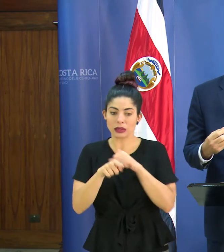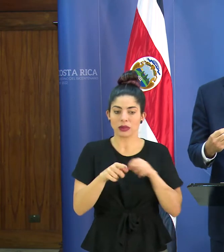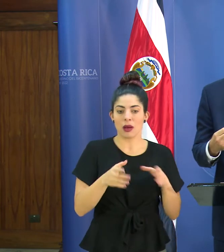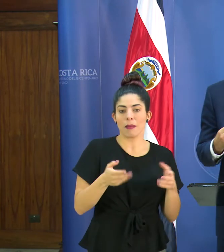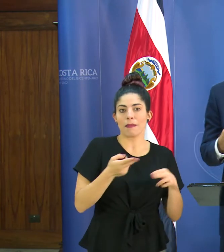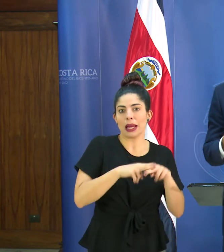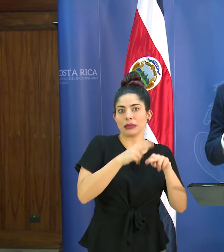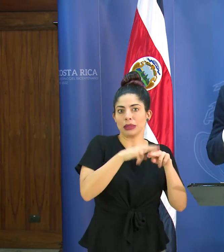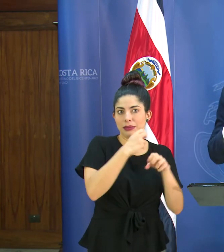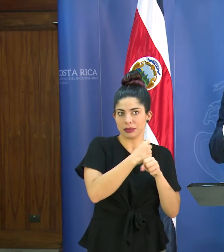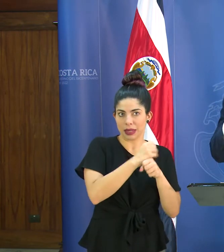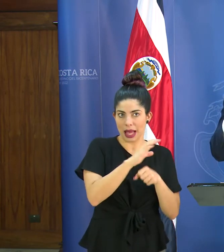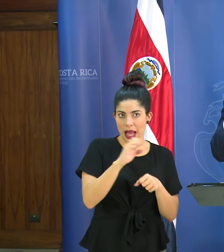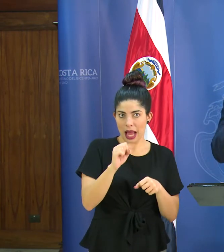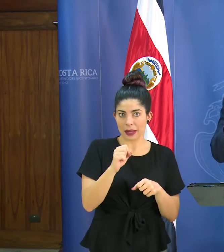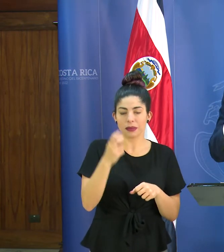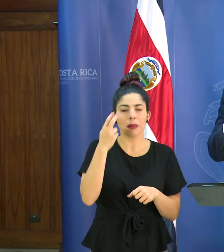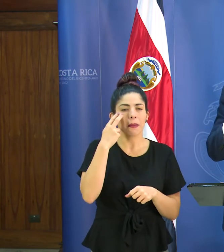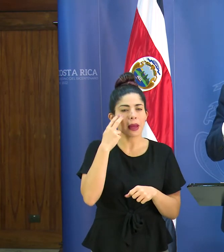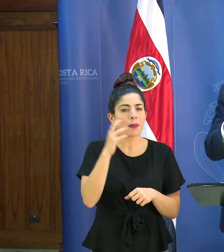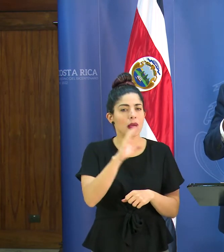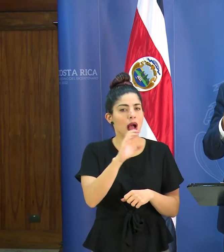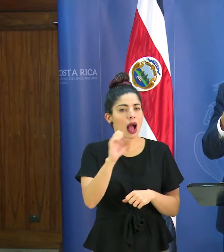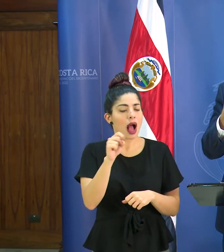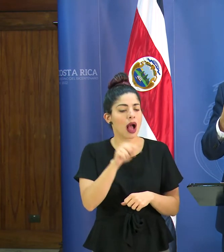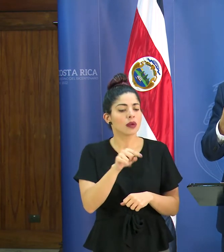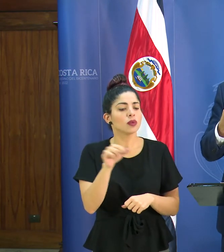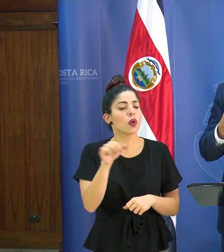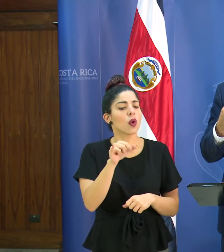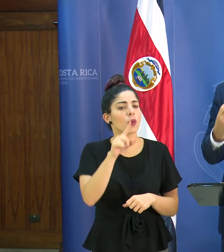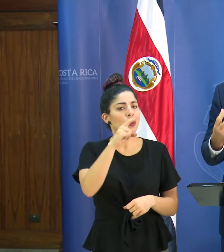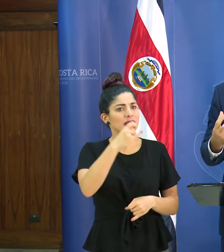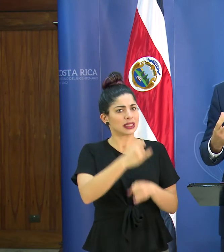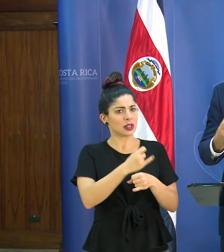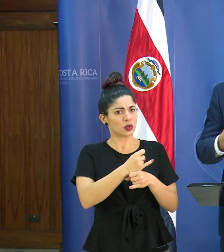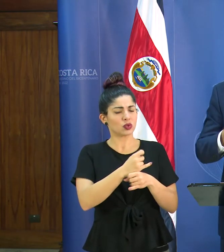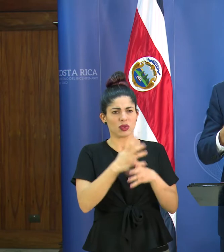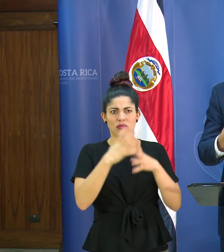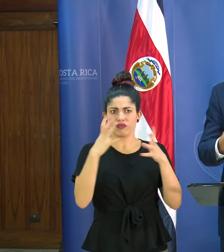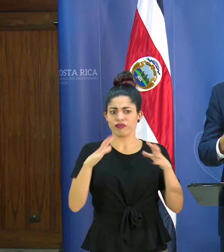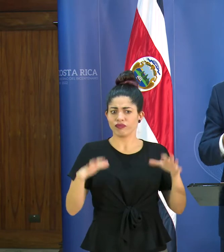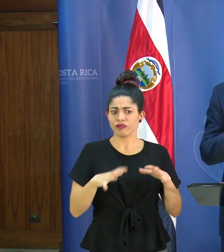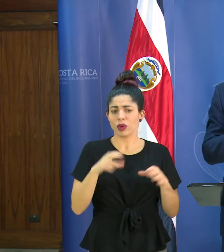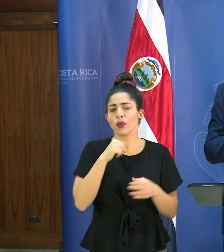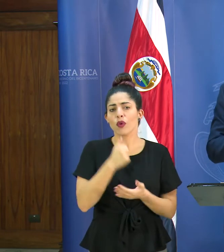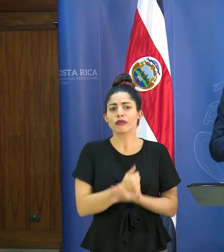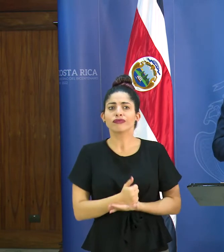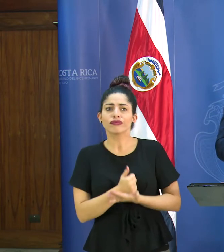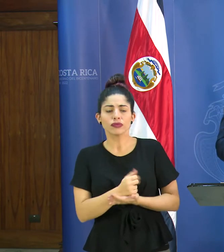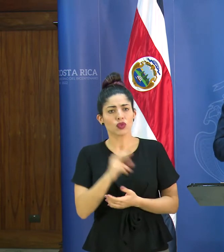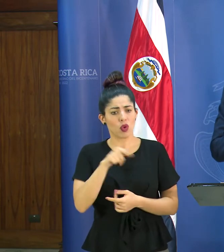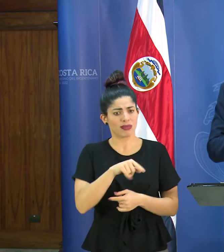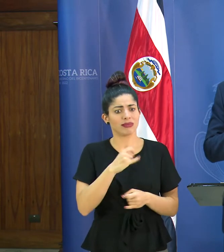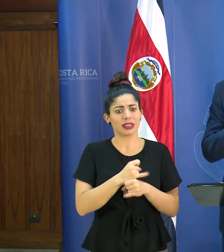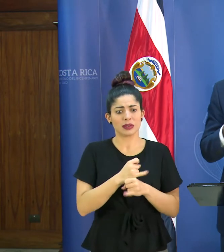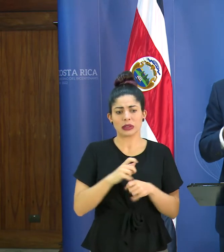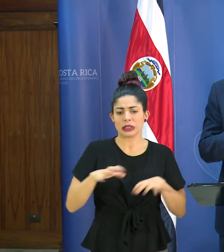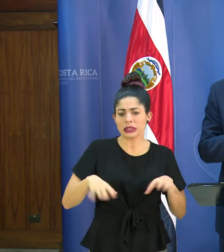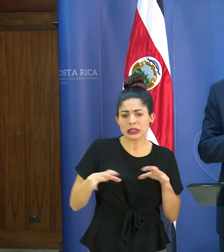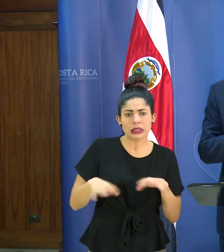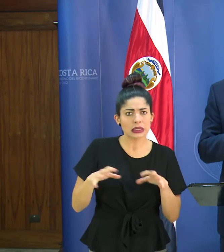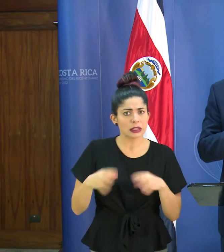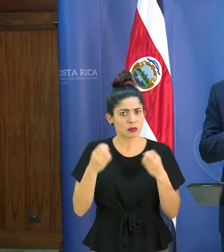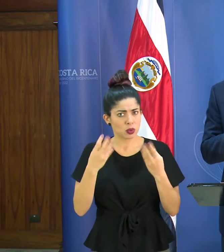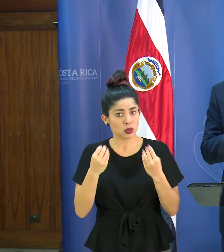En eso tenemos que ver la Caja como una entidad dinámica que no es estática. Ya